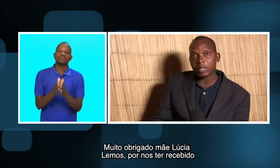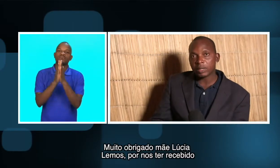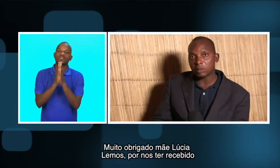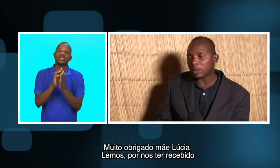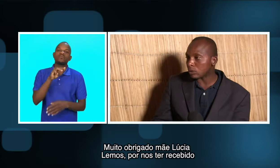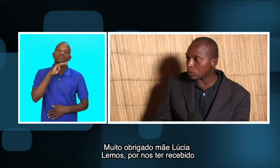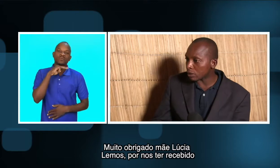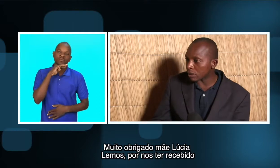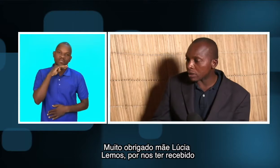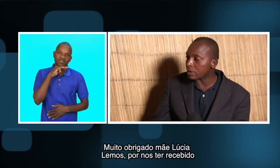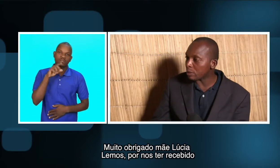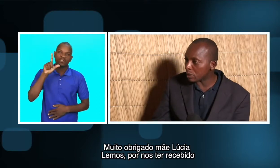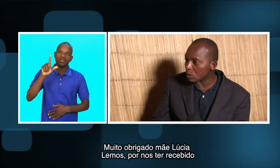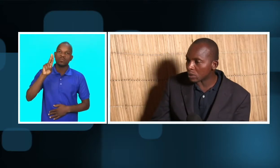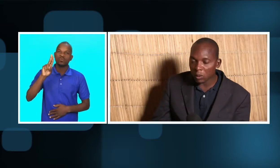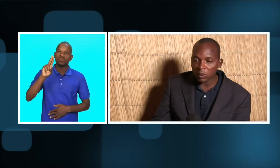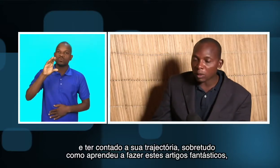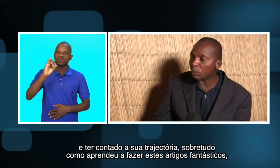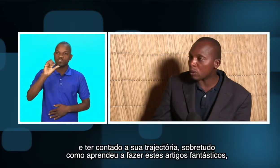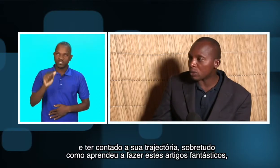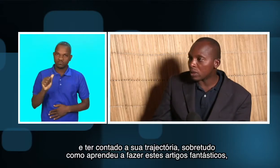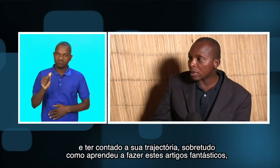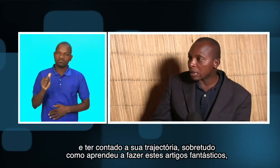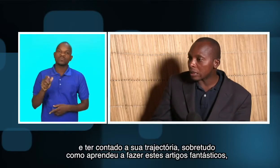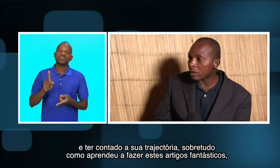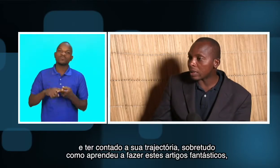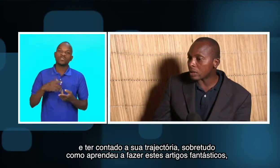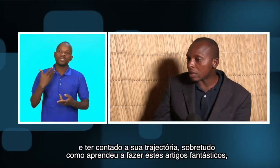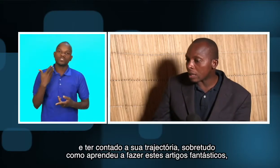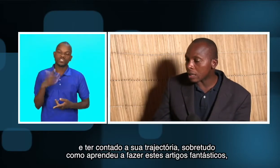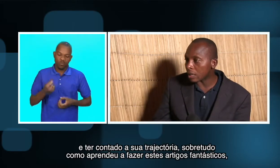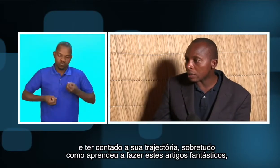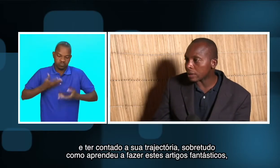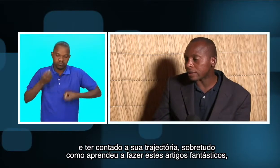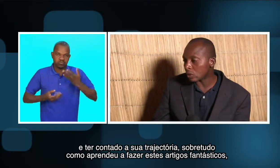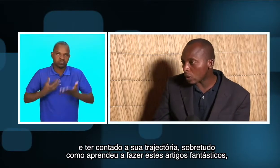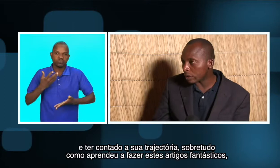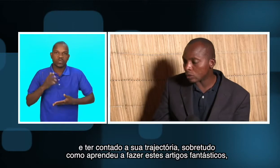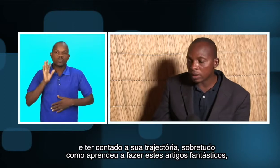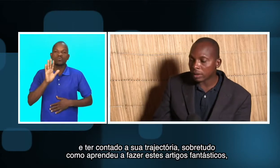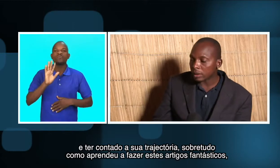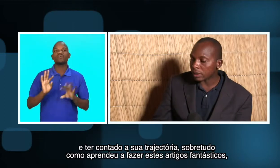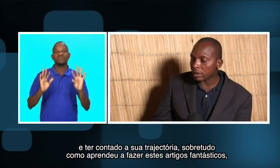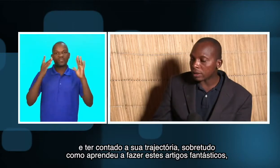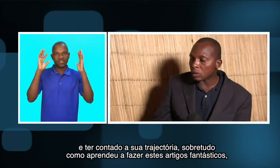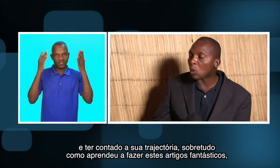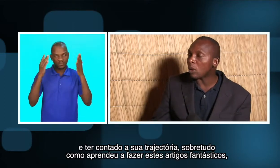por termos recebido, e contar um pouco, daquilo é, a trajetória, não é? E como